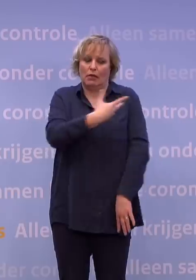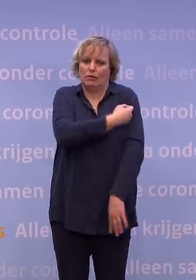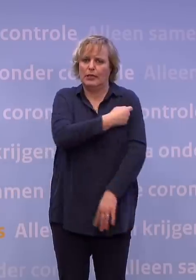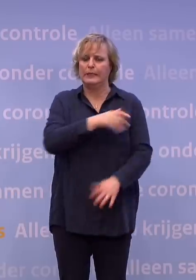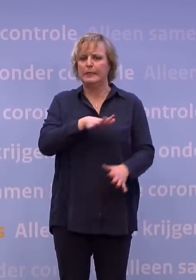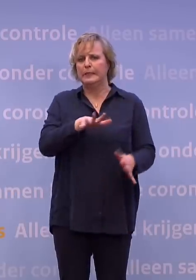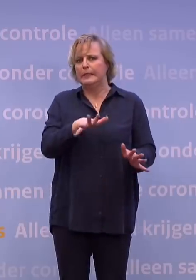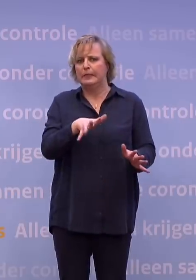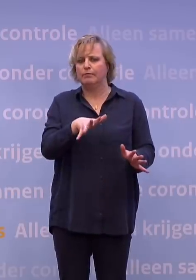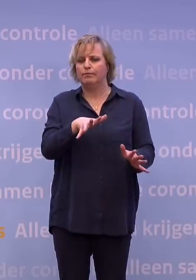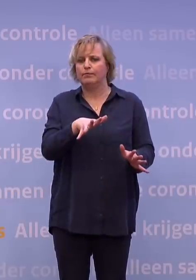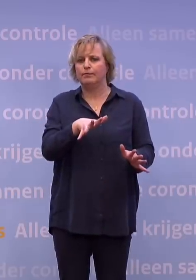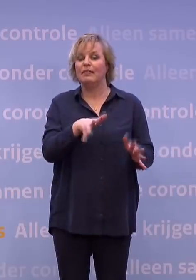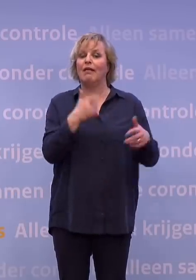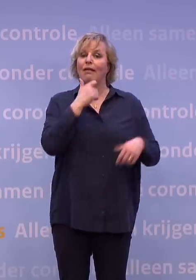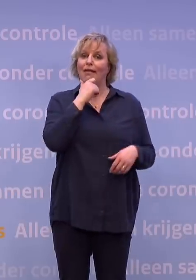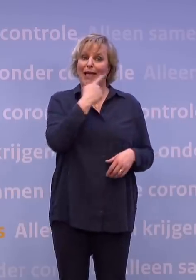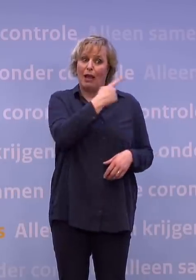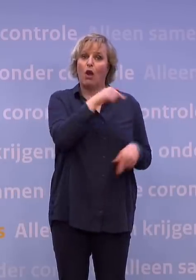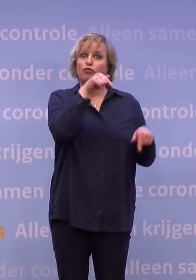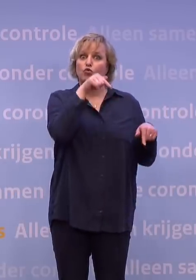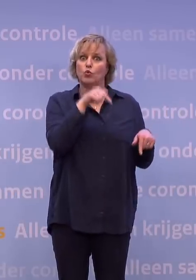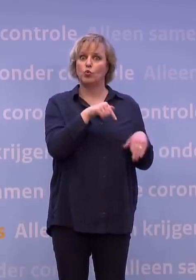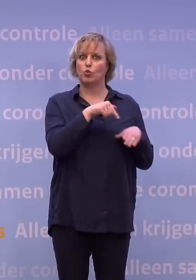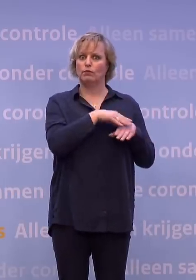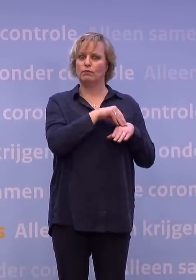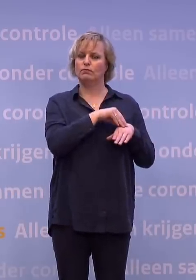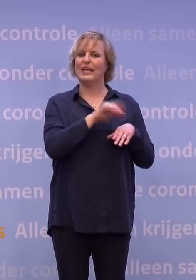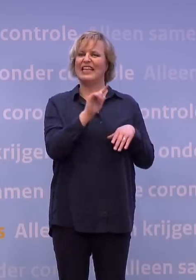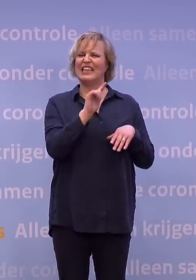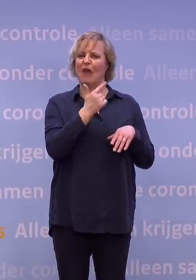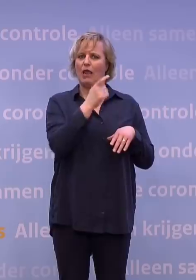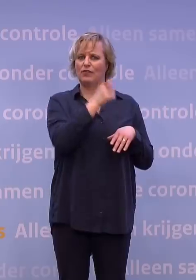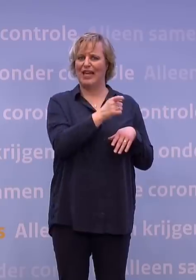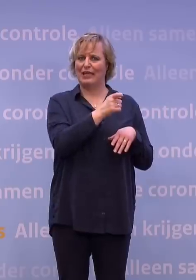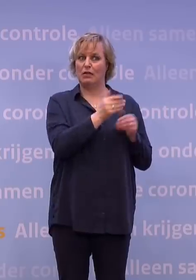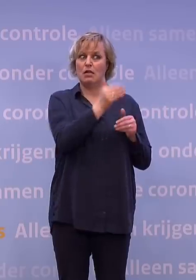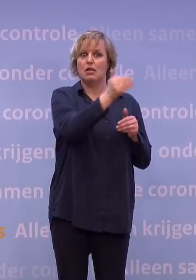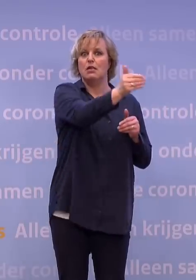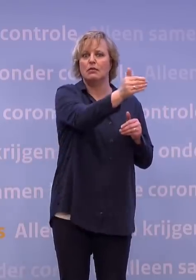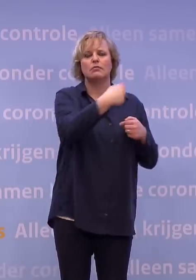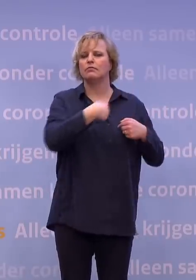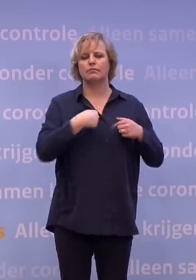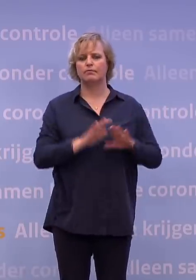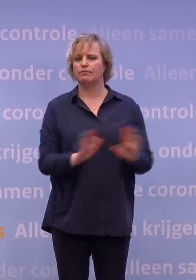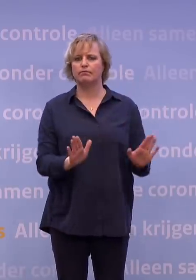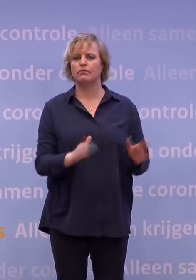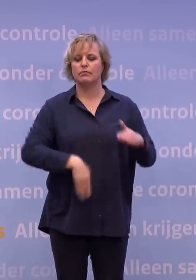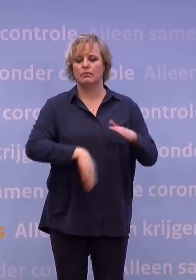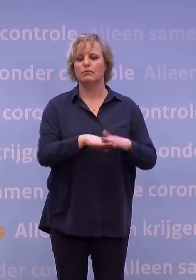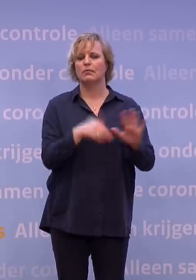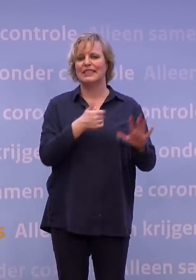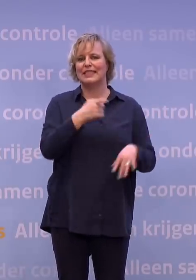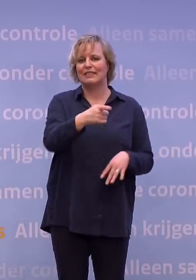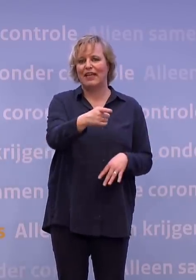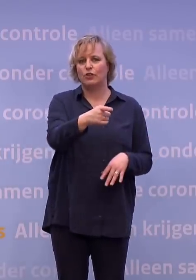het VK er ervaring nu opgedaan met de twaalfde week, maar ook als onderdeel van een onderzoek. Dat doen wij niet. Dus wij blijven binnen de contouren van datgene waar ook